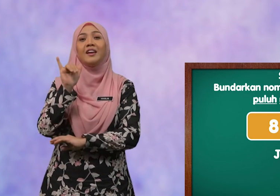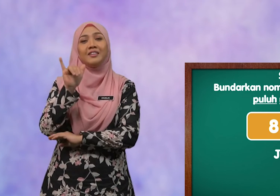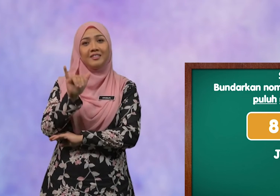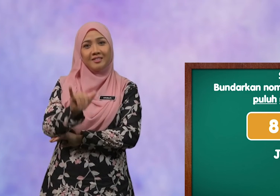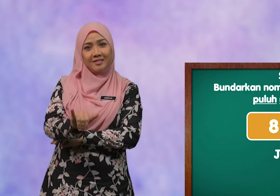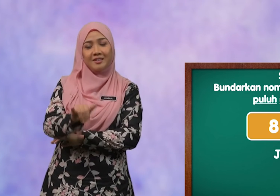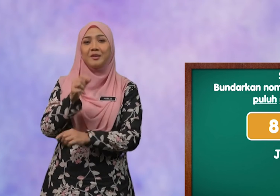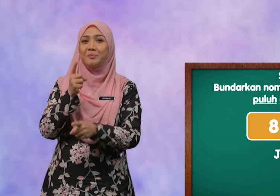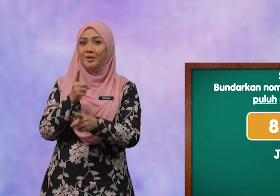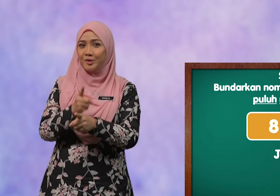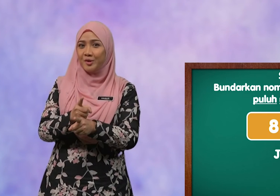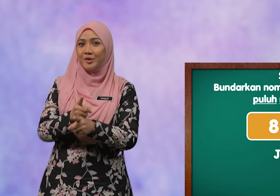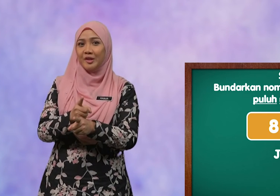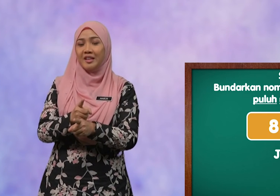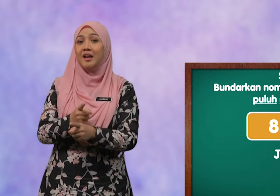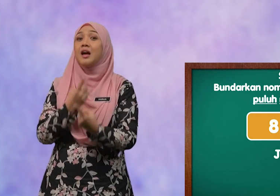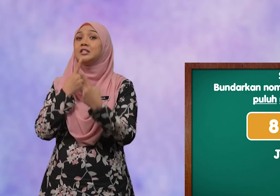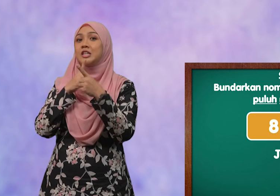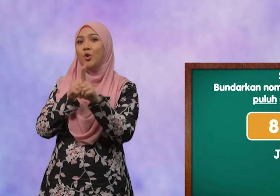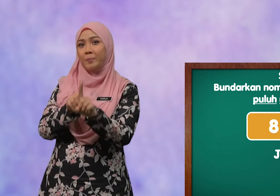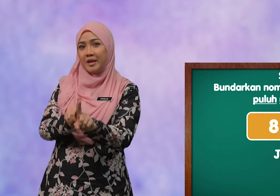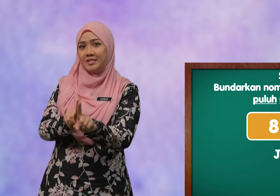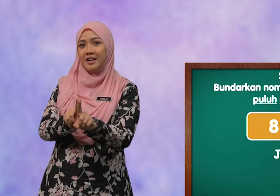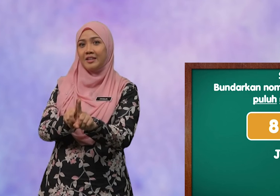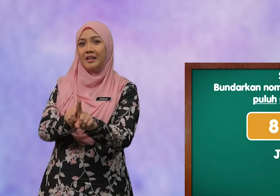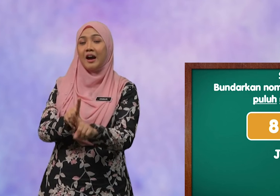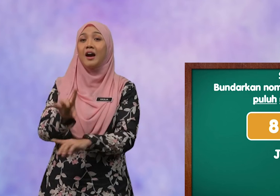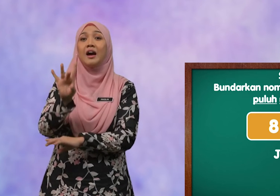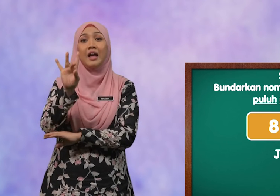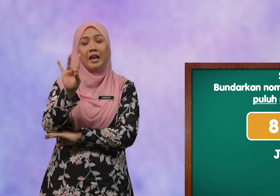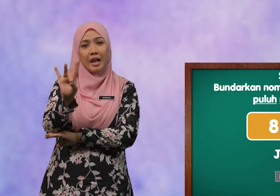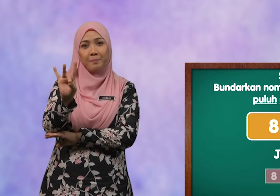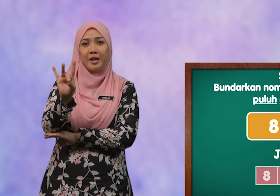Ya, betul Jawapannya adalah 8